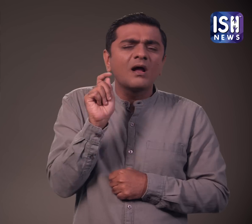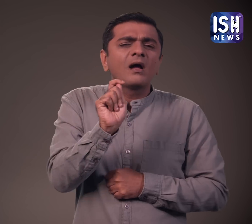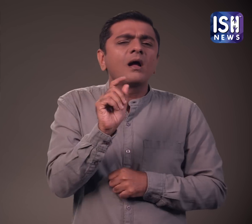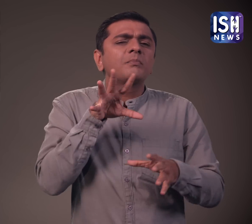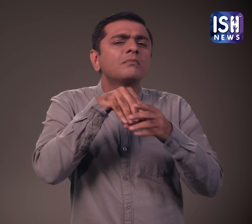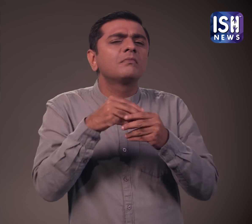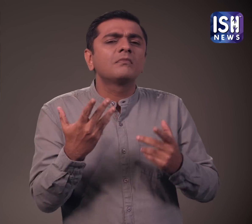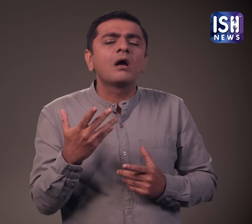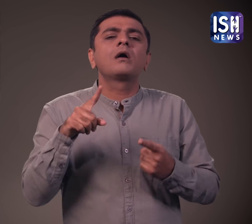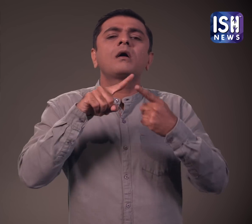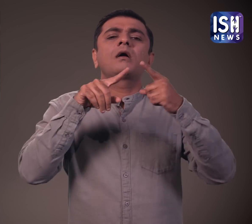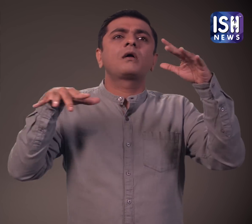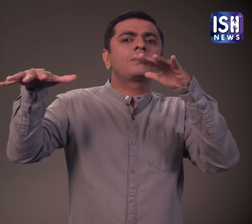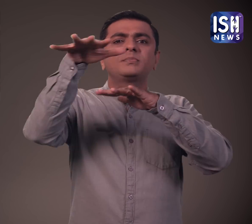अपरादी पर्यावरन कारे करता थे